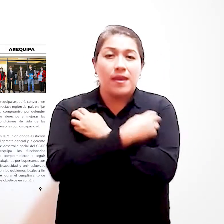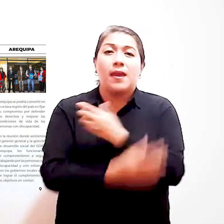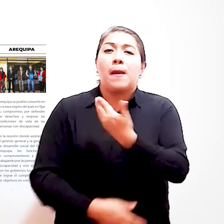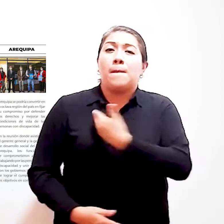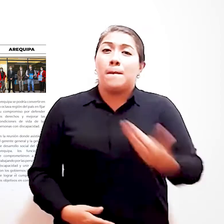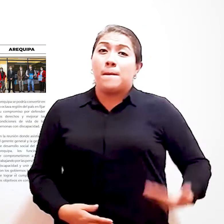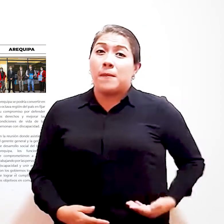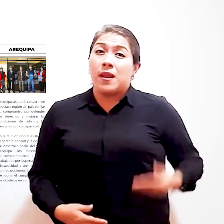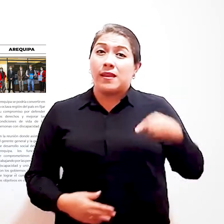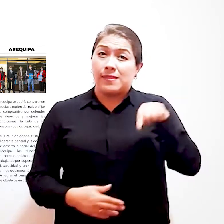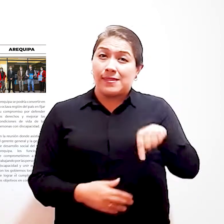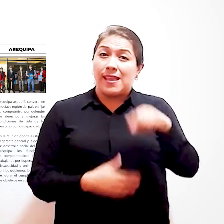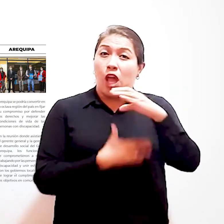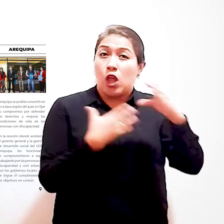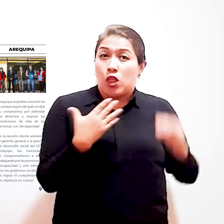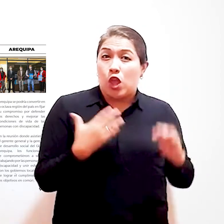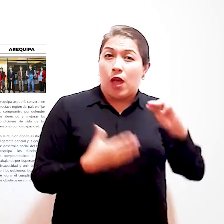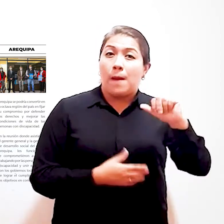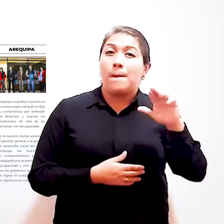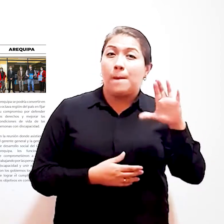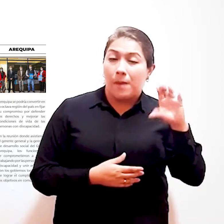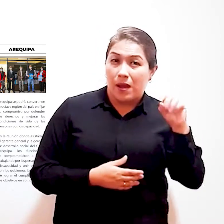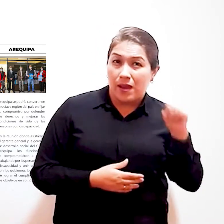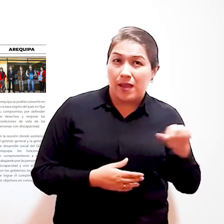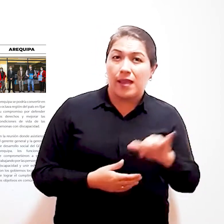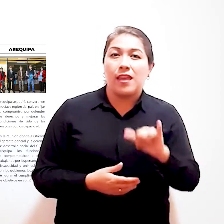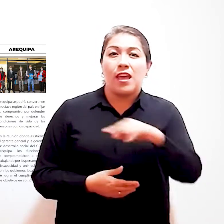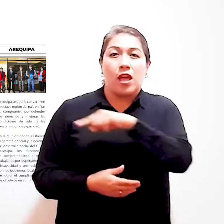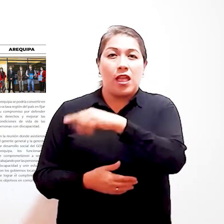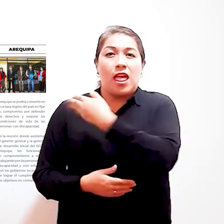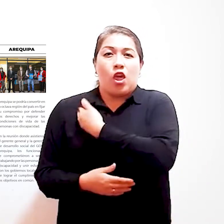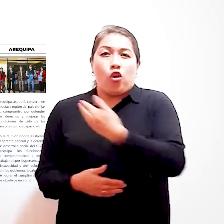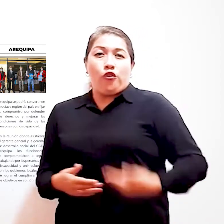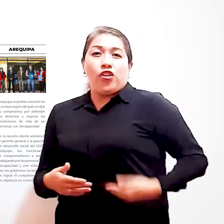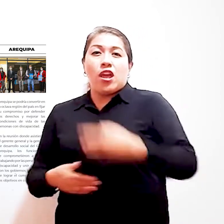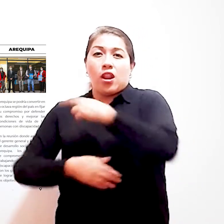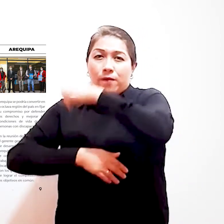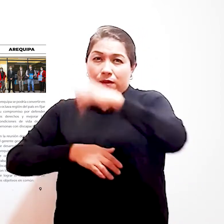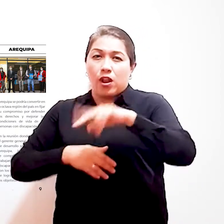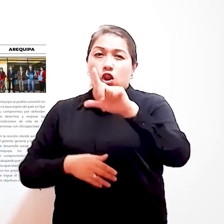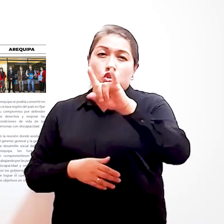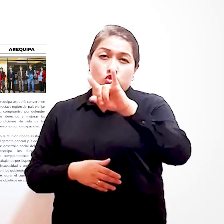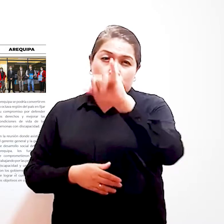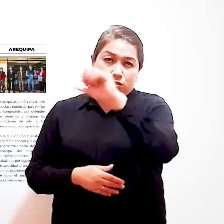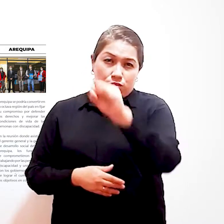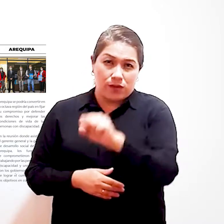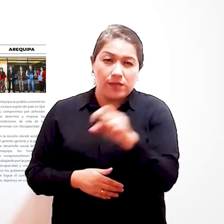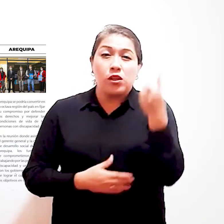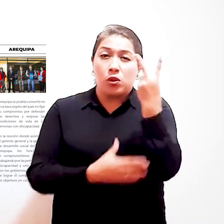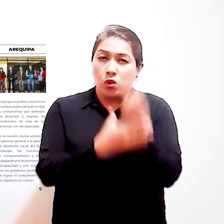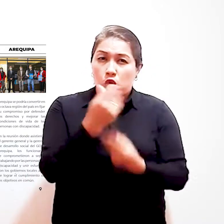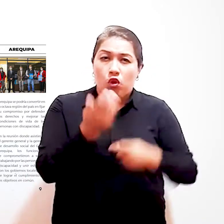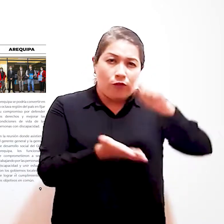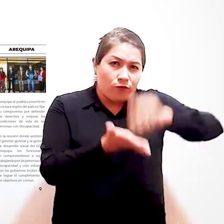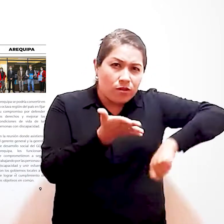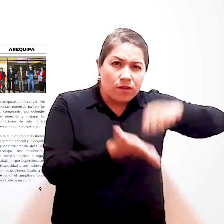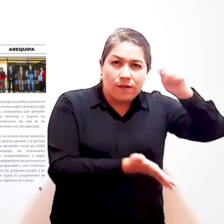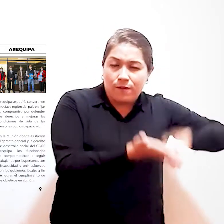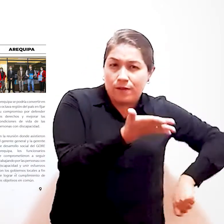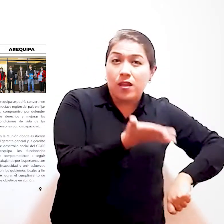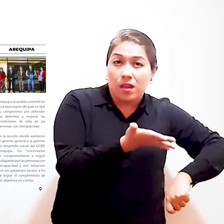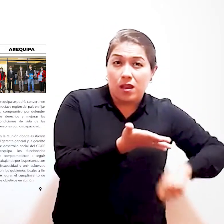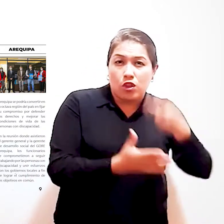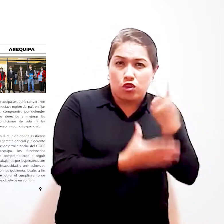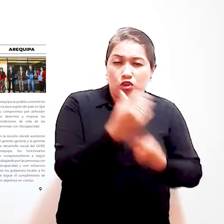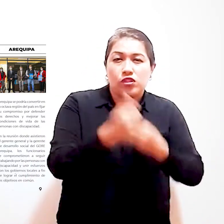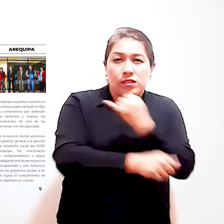Lambayeque El presidente del Conadis, Marco Antonio Gamarra y el gobernador regional de Lambayeque, Luis Díaz firmaron un